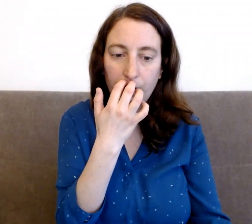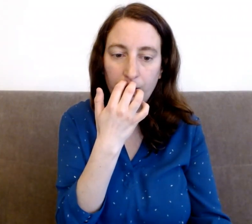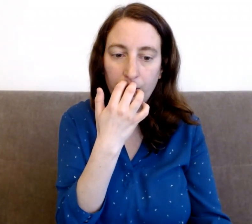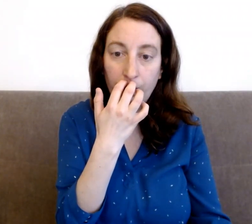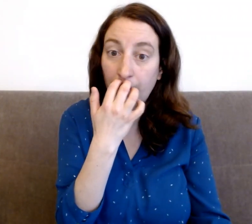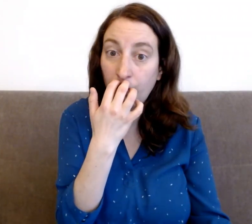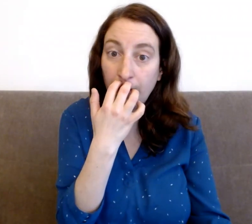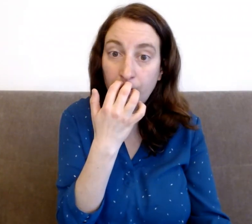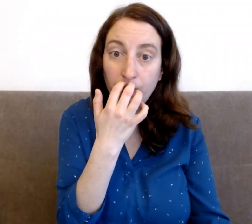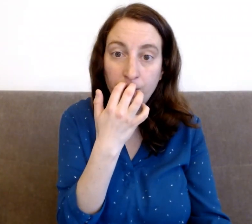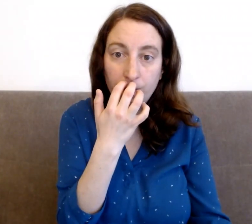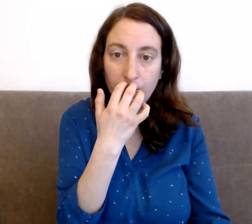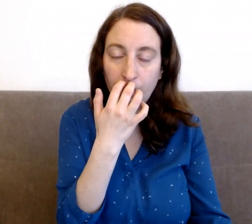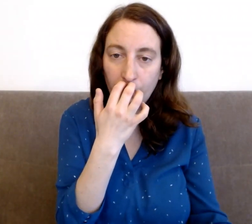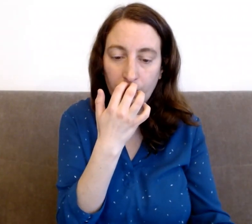ou peut-être du dégoût, ou autre chose.